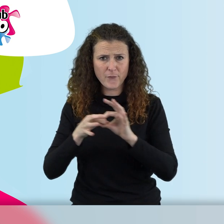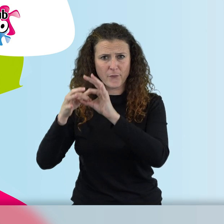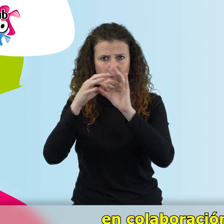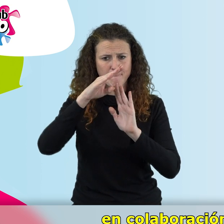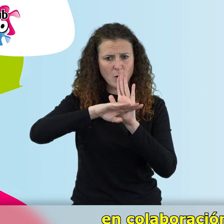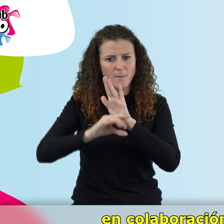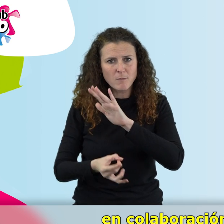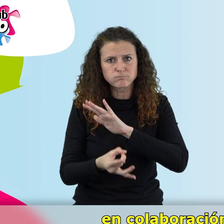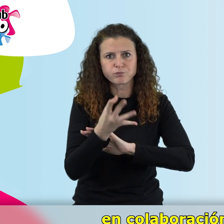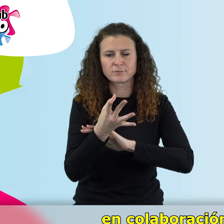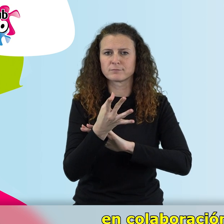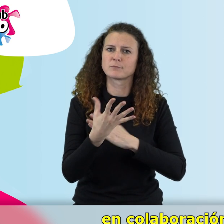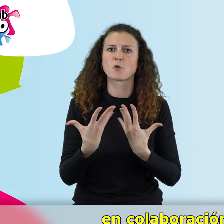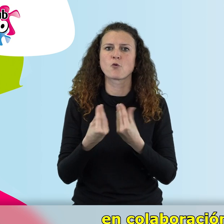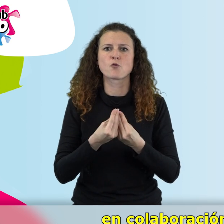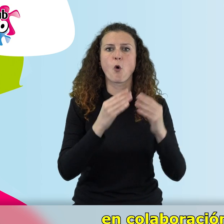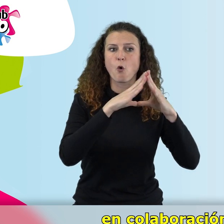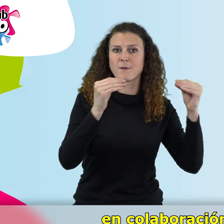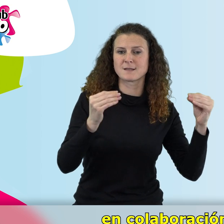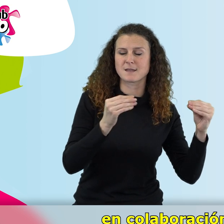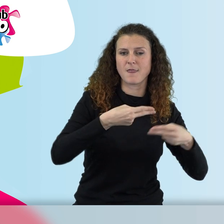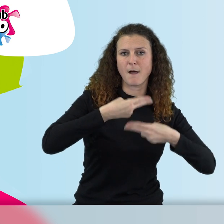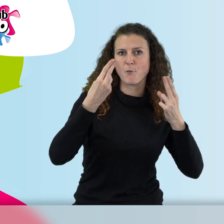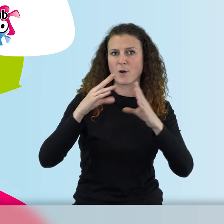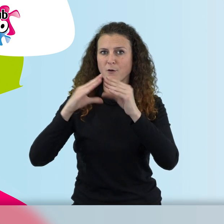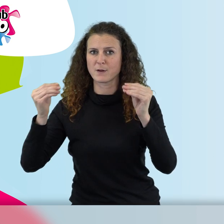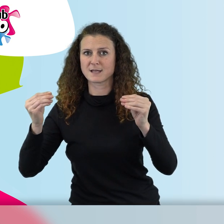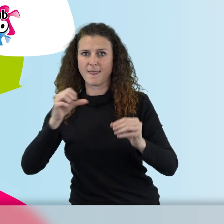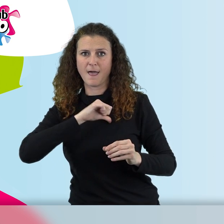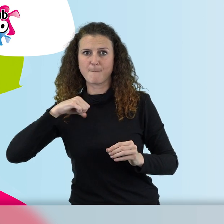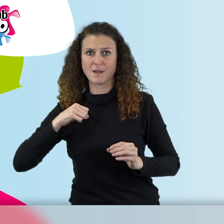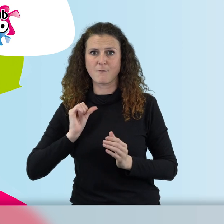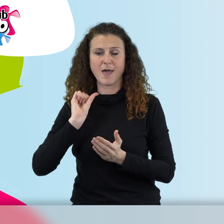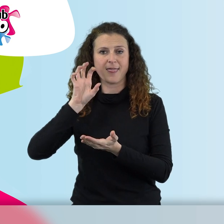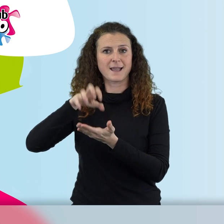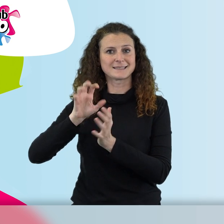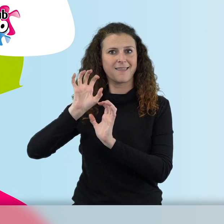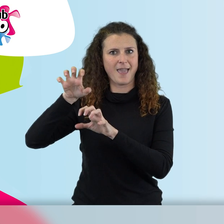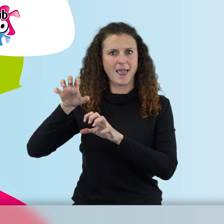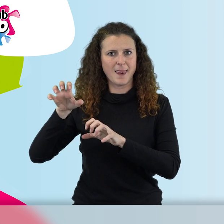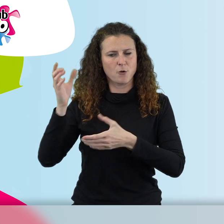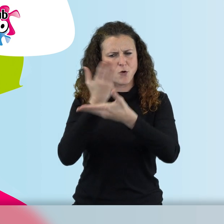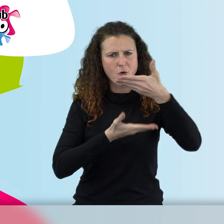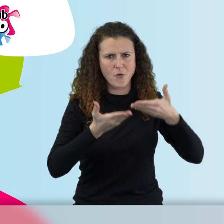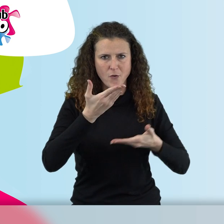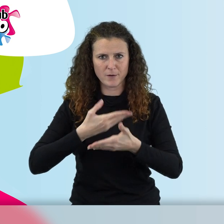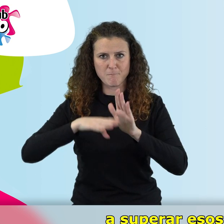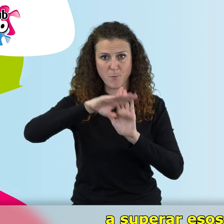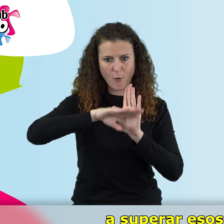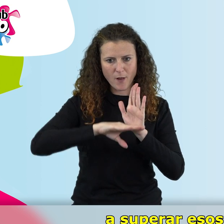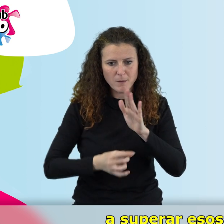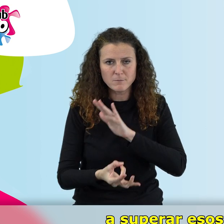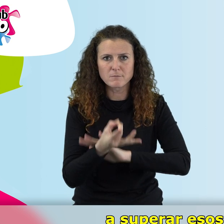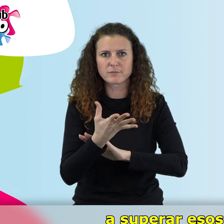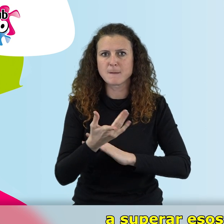y León. En colaboración con las universidades públicas y privadas de la comunidad. Este programa ayuda a las personas